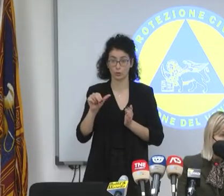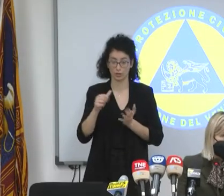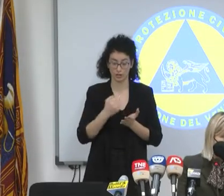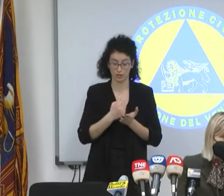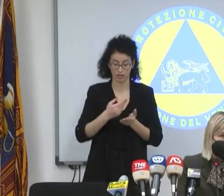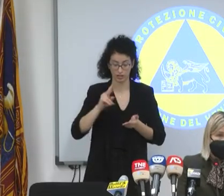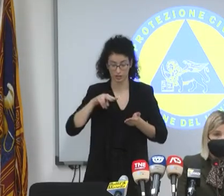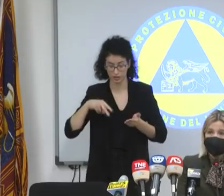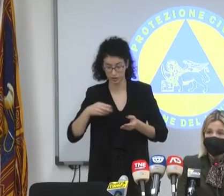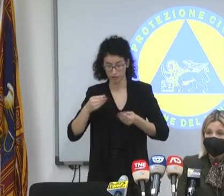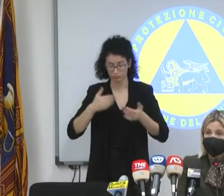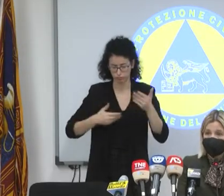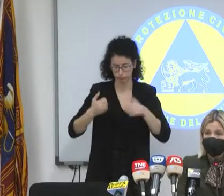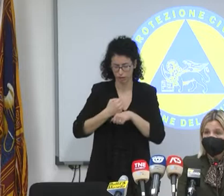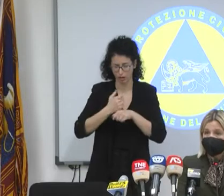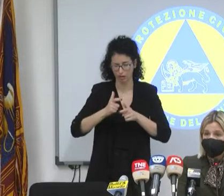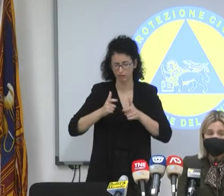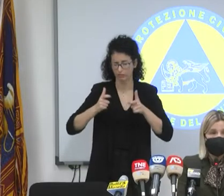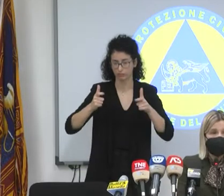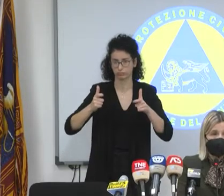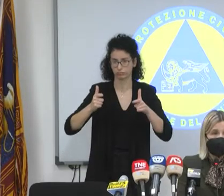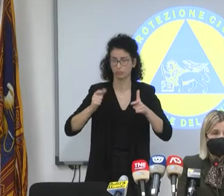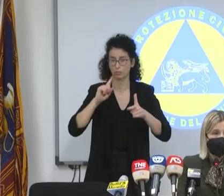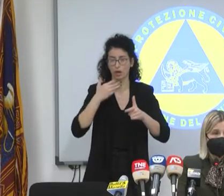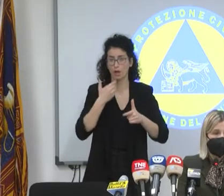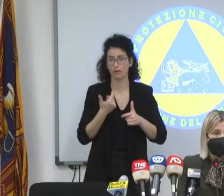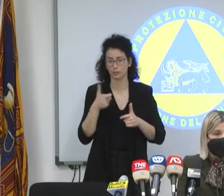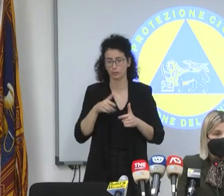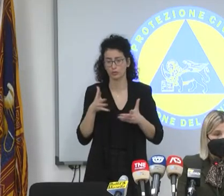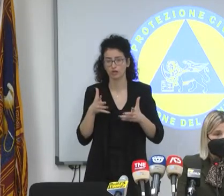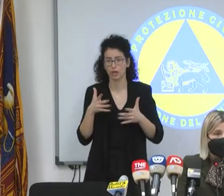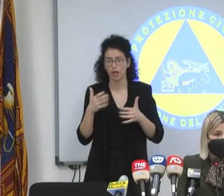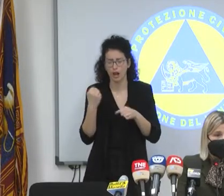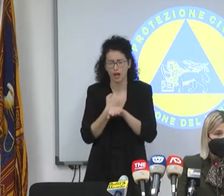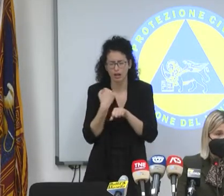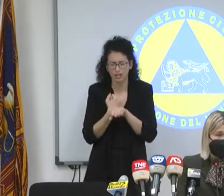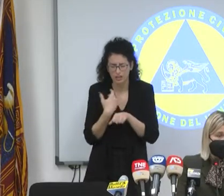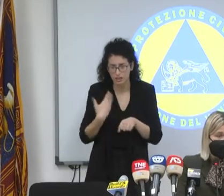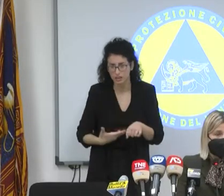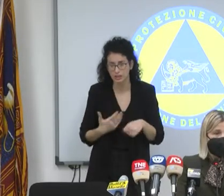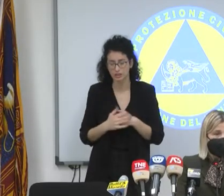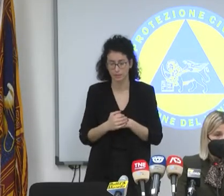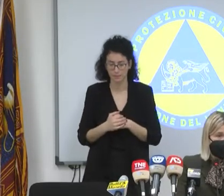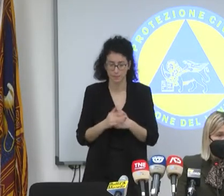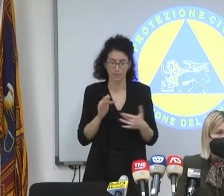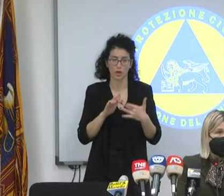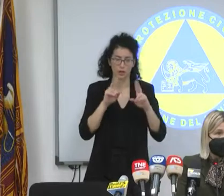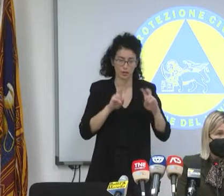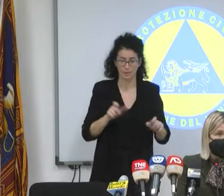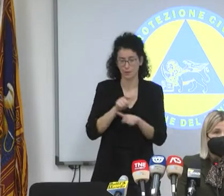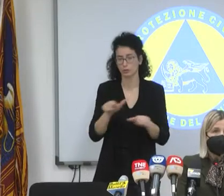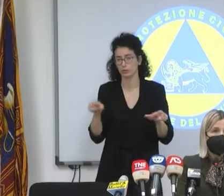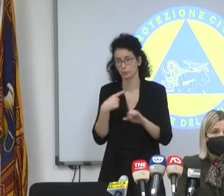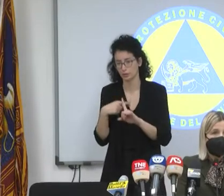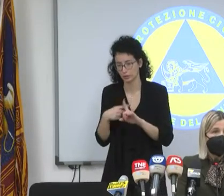la pratica sanzonatoria salti il passaggio delle ULS, ma rimanga in capo interamente all'Agenzia delle Entrate, che autonomamente può